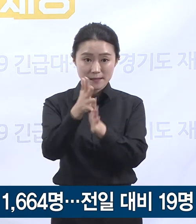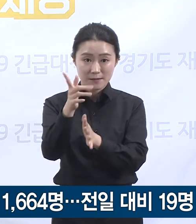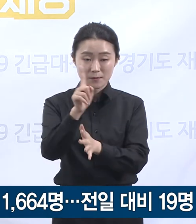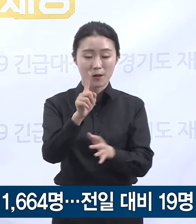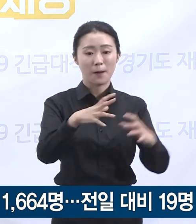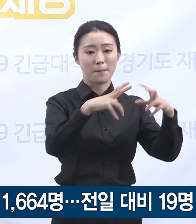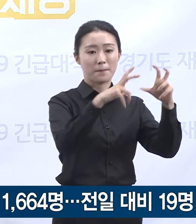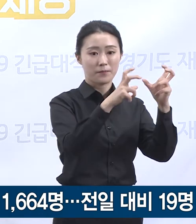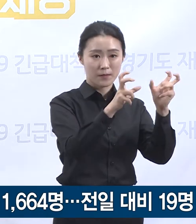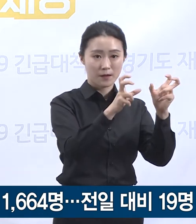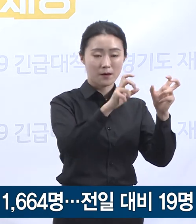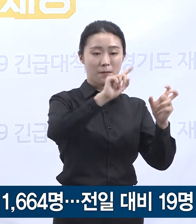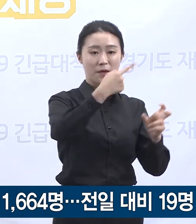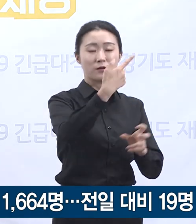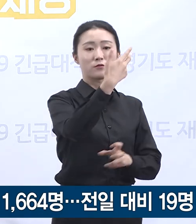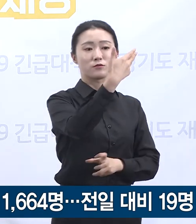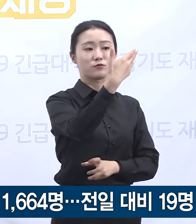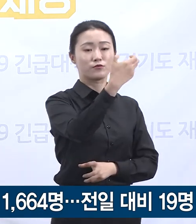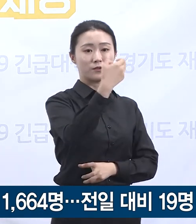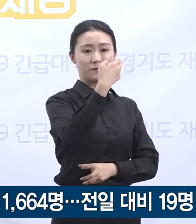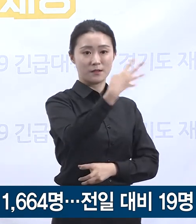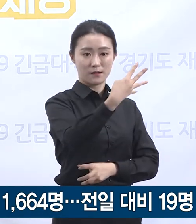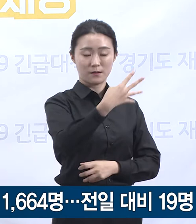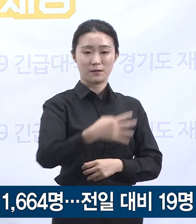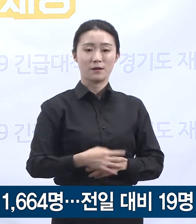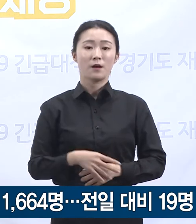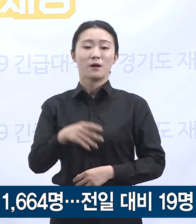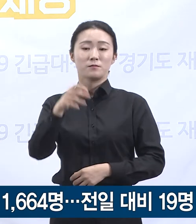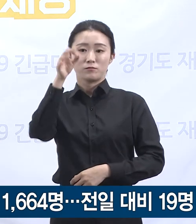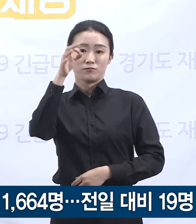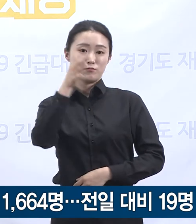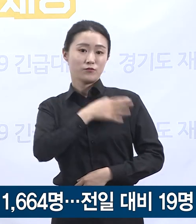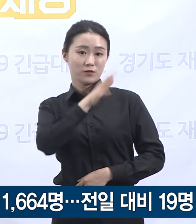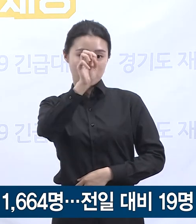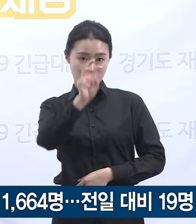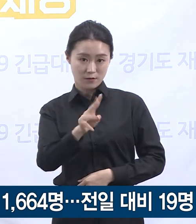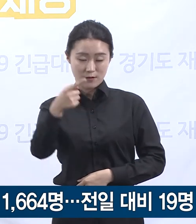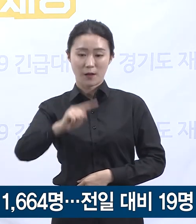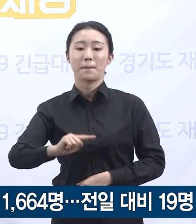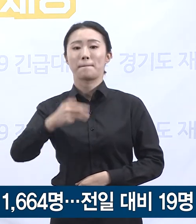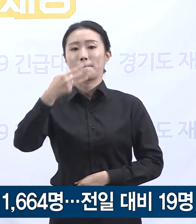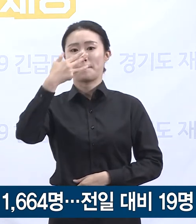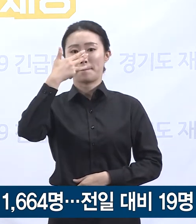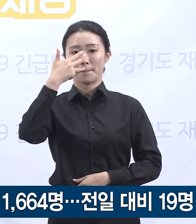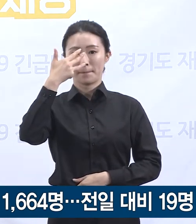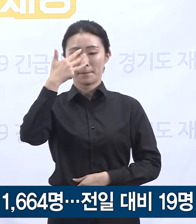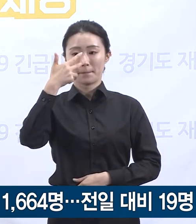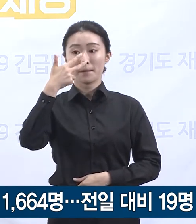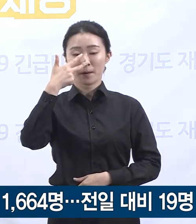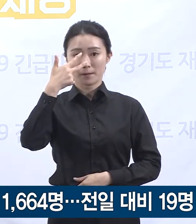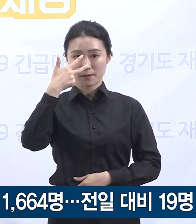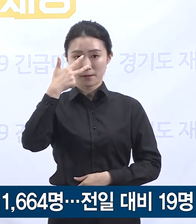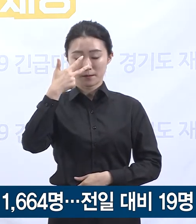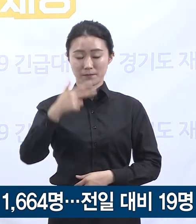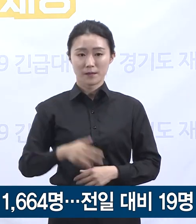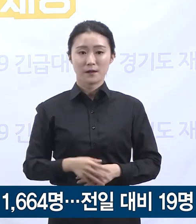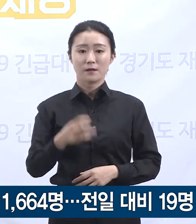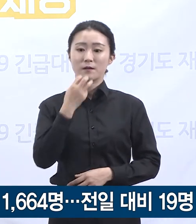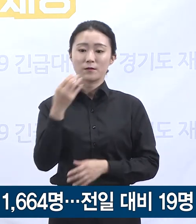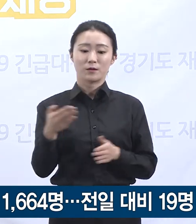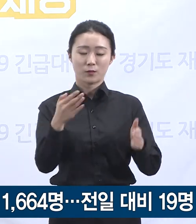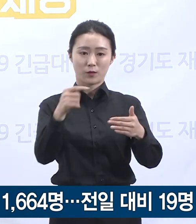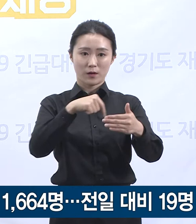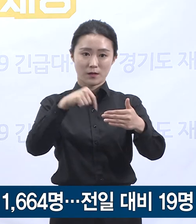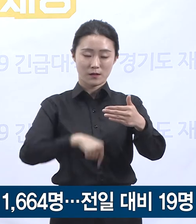194명, 부천시 189명, 평택시 169명 순으로 도내 30개 시군에서 확진자가 발생했습니다.